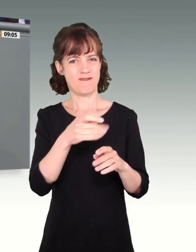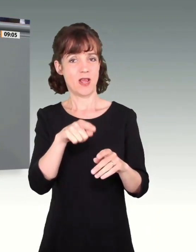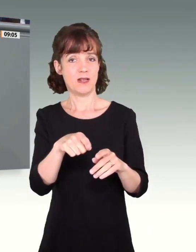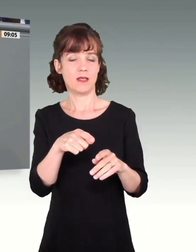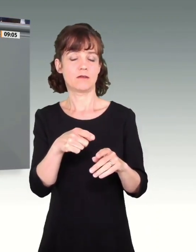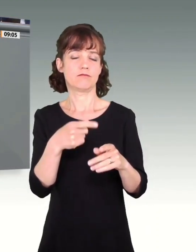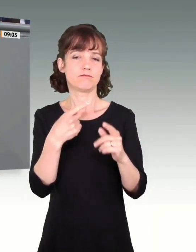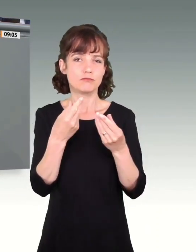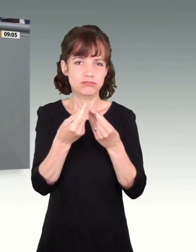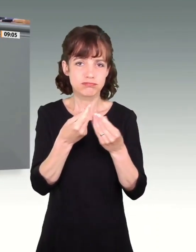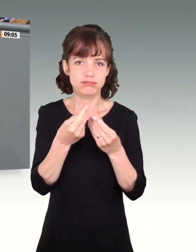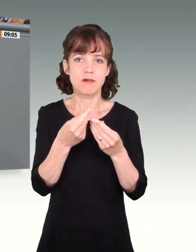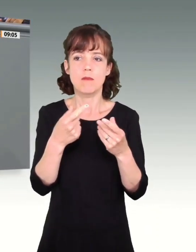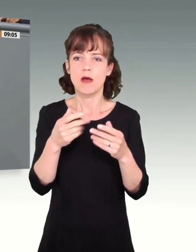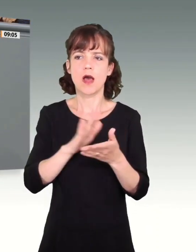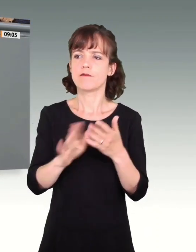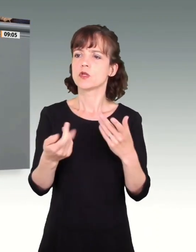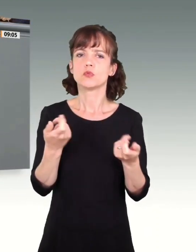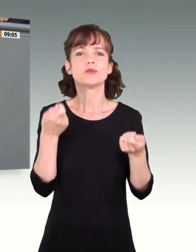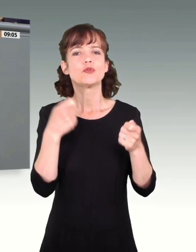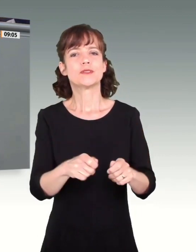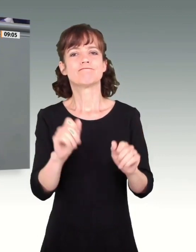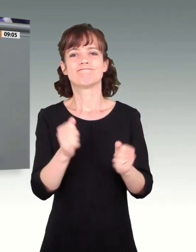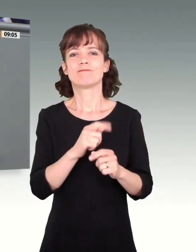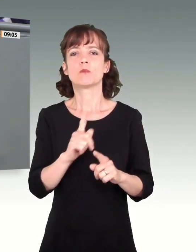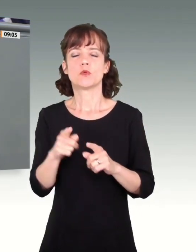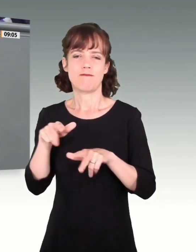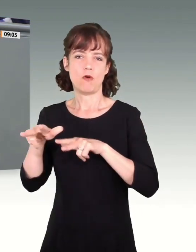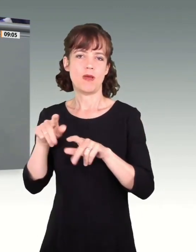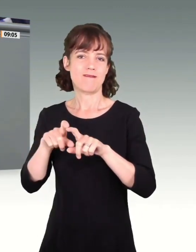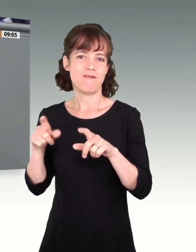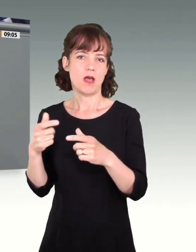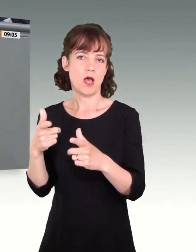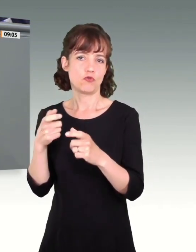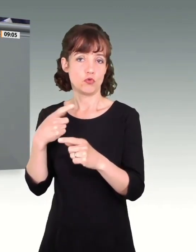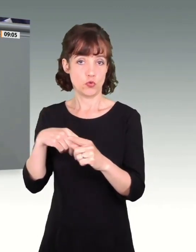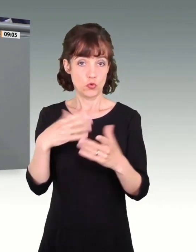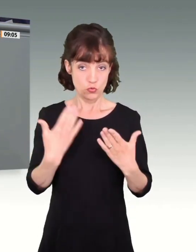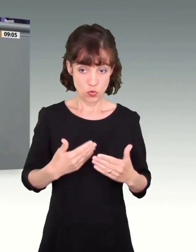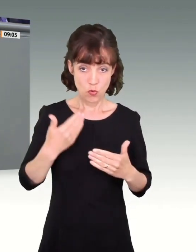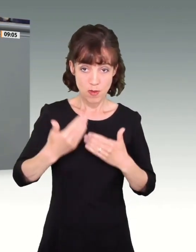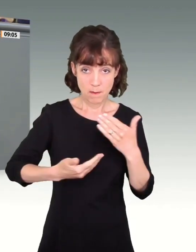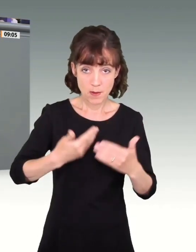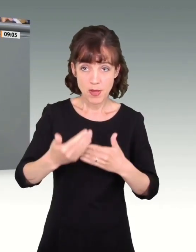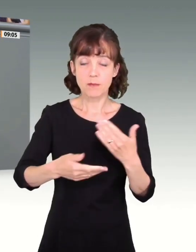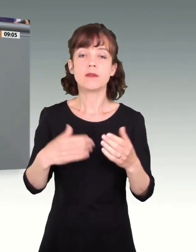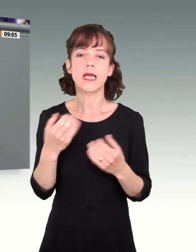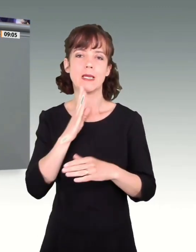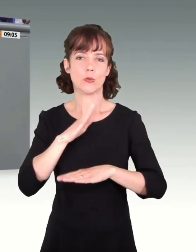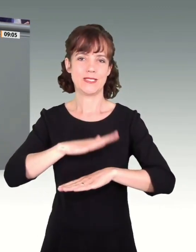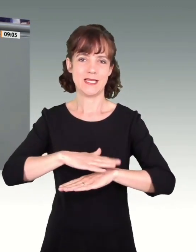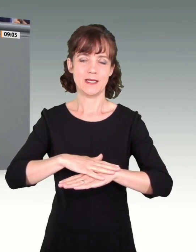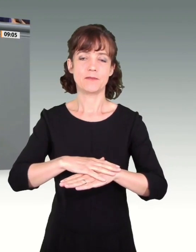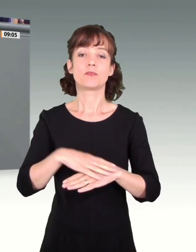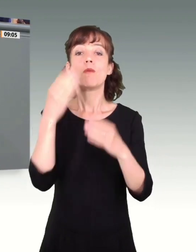Fachausschüssen vorzubereiten. Die Botschaft dabei ist klar. Der Umstieg auf